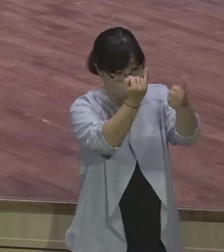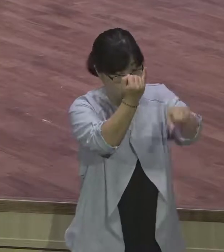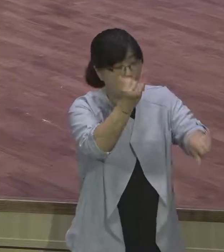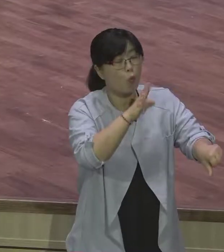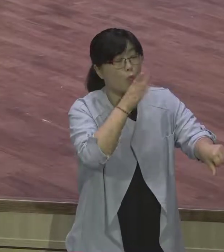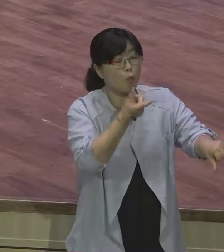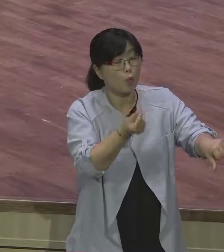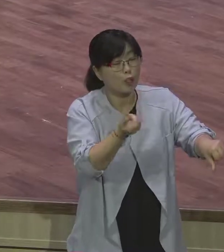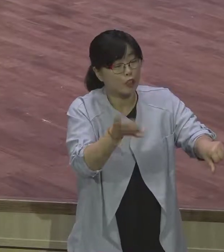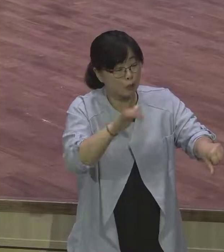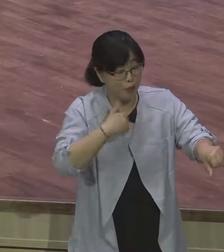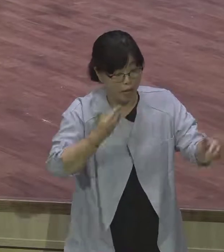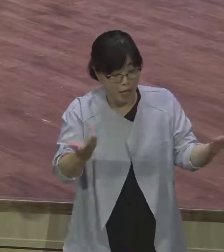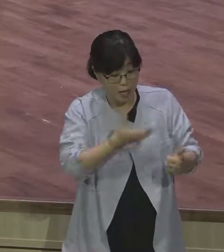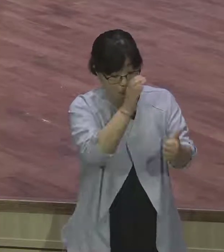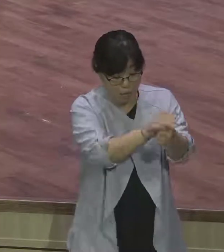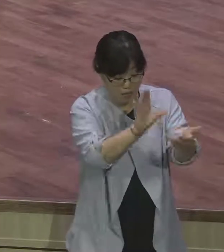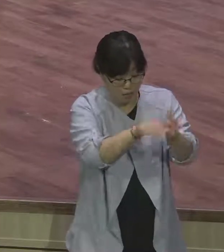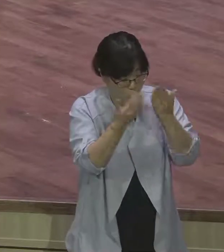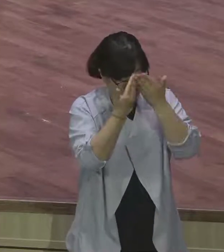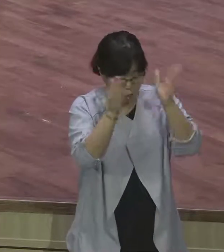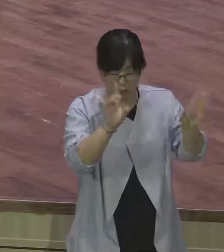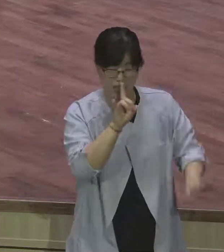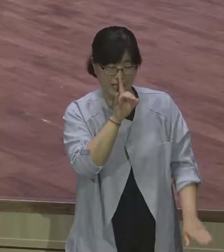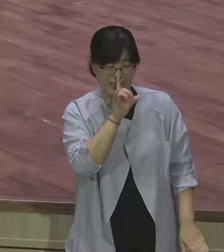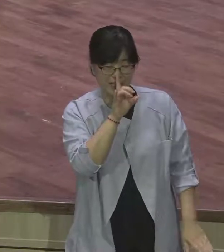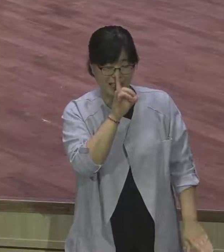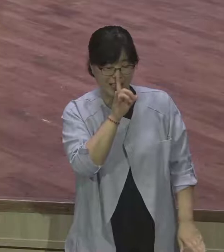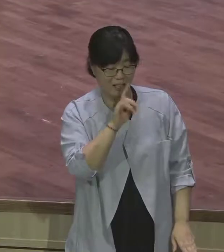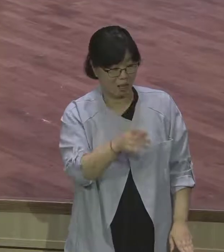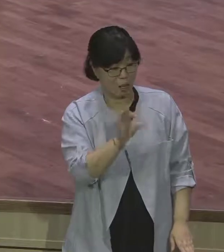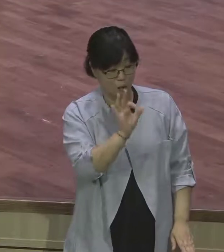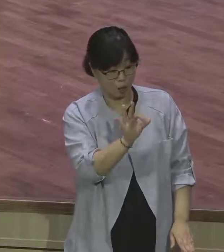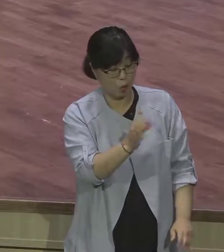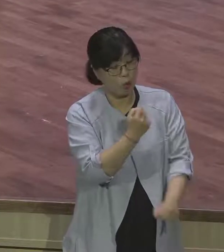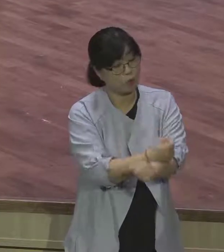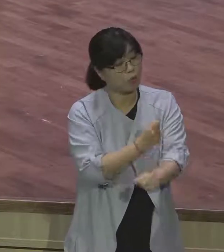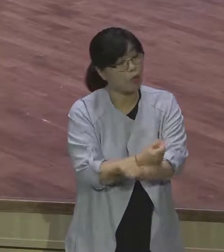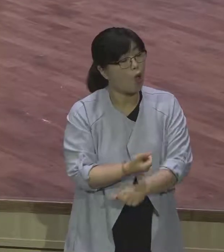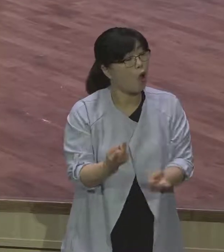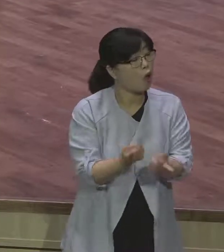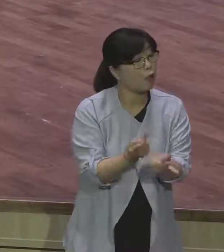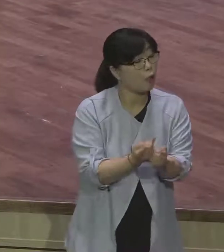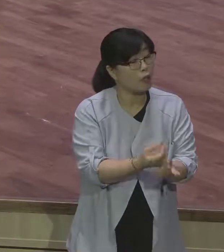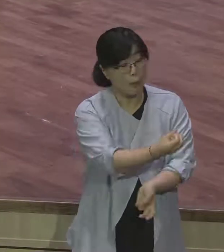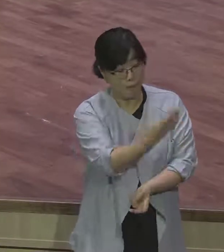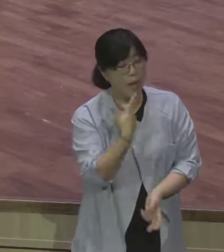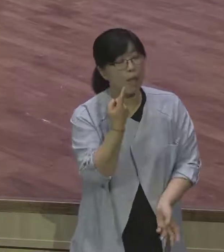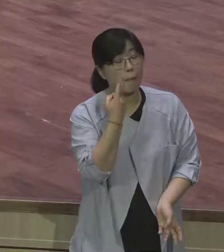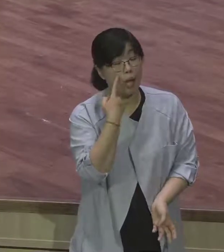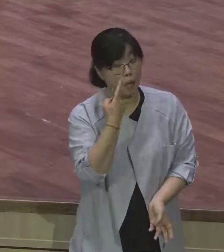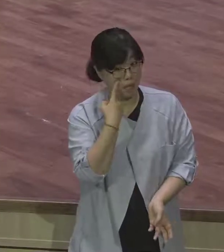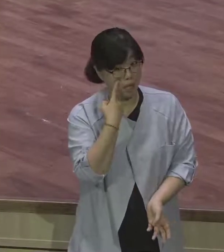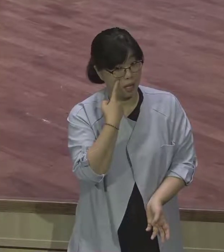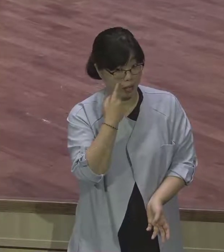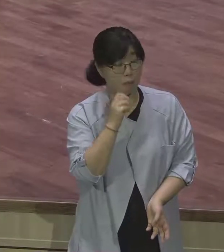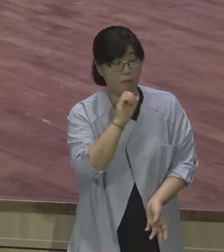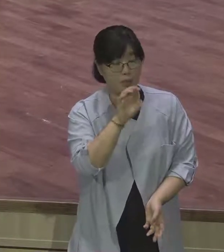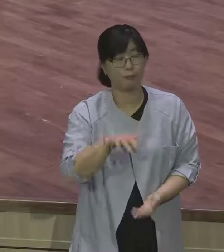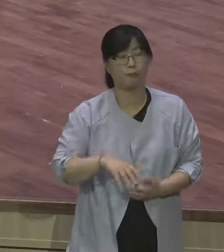하나님의 절대 은혜 아래에서 보호를 받아 그 당시에 그 하랑까지 간